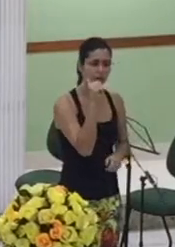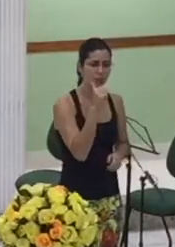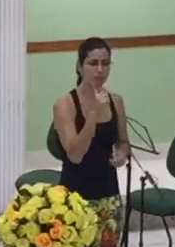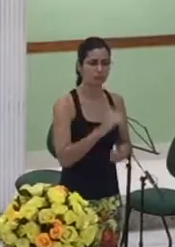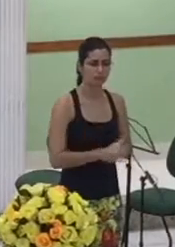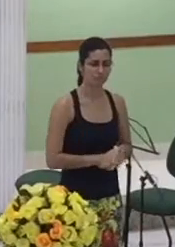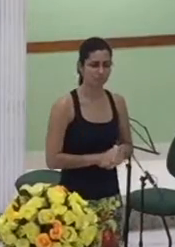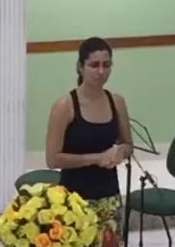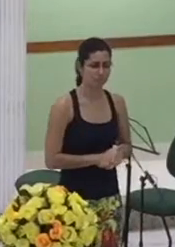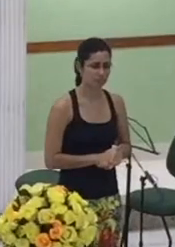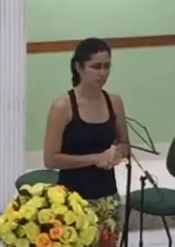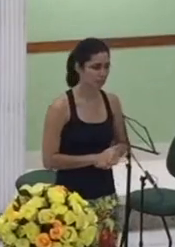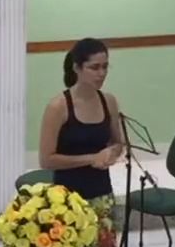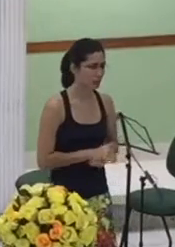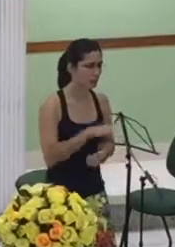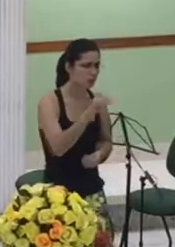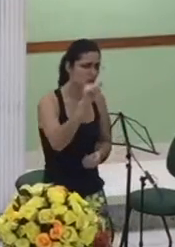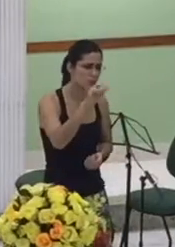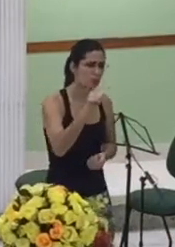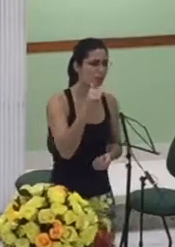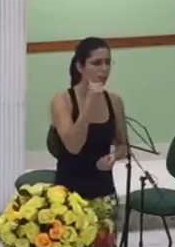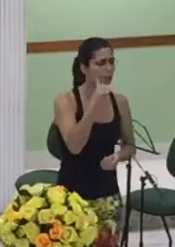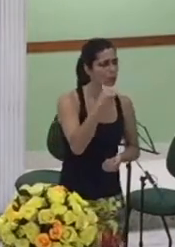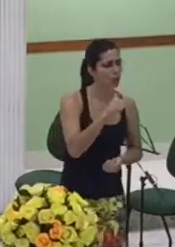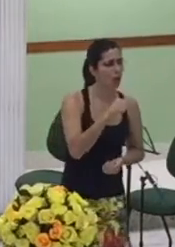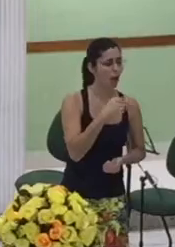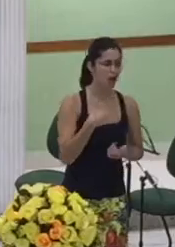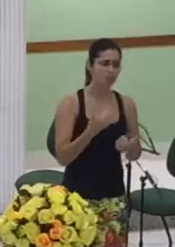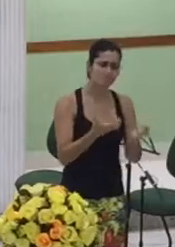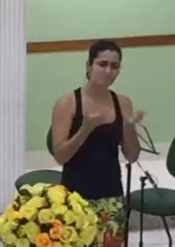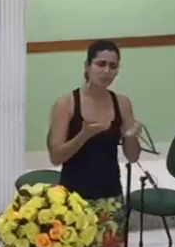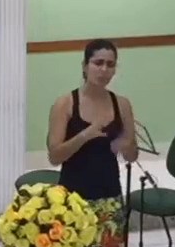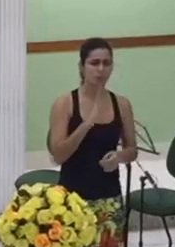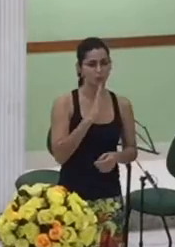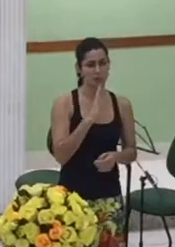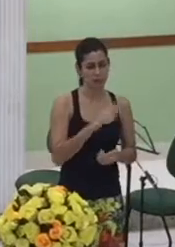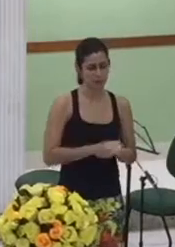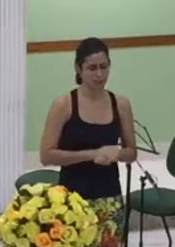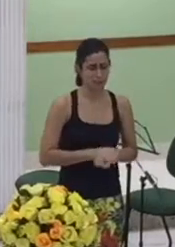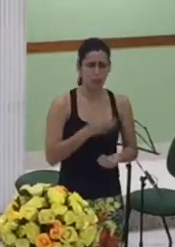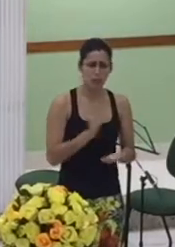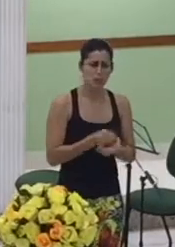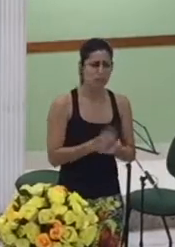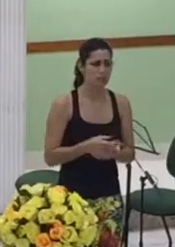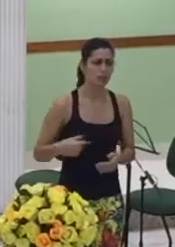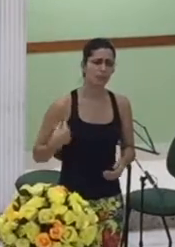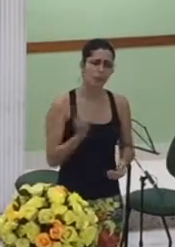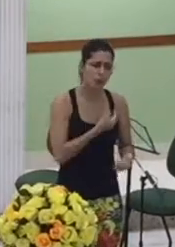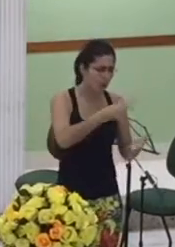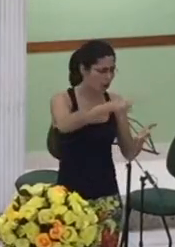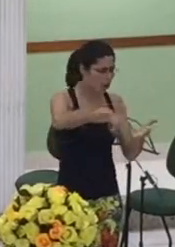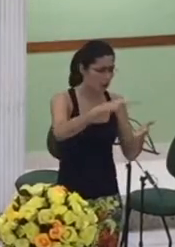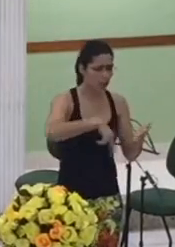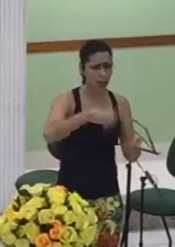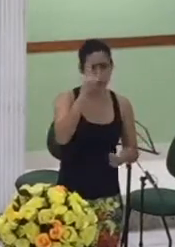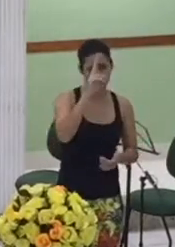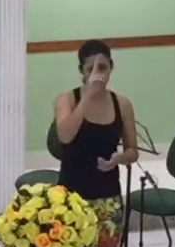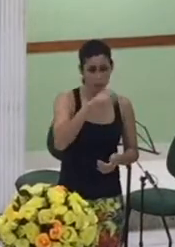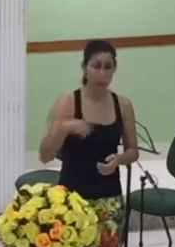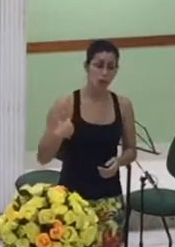sempre quando nós lemos a história nós vemos o erro de Davi e colocamos toda a culpa sobre